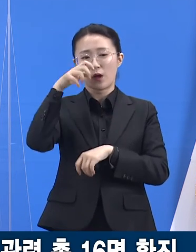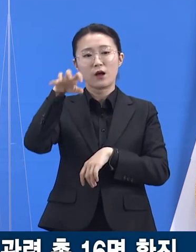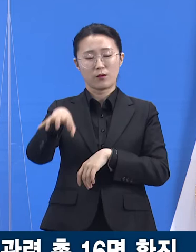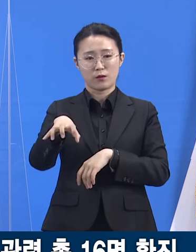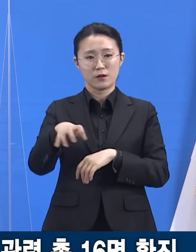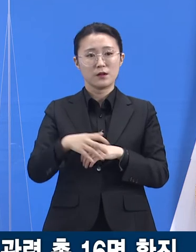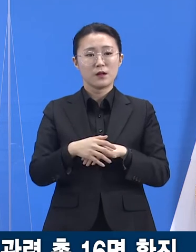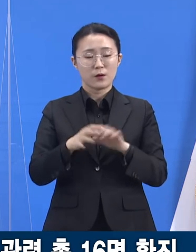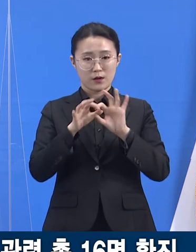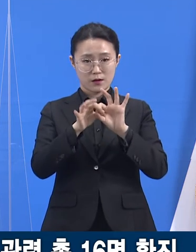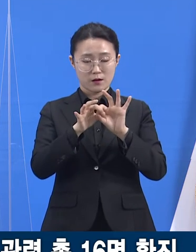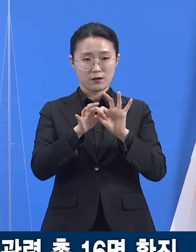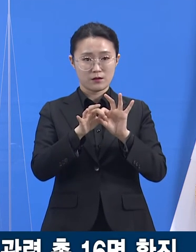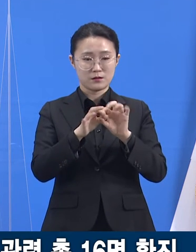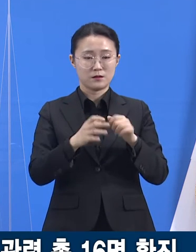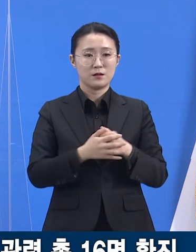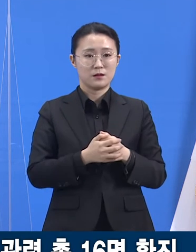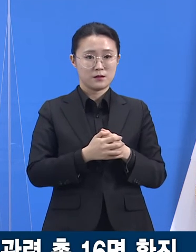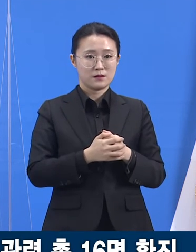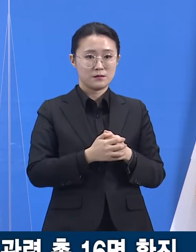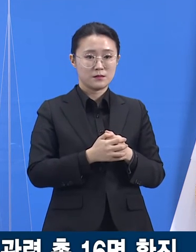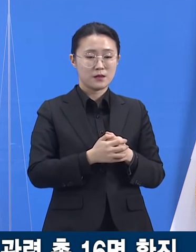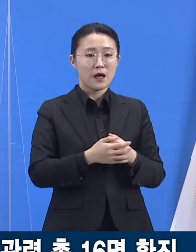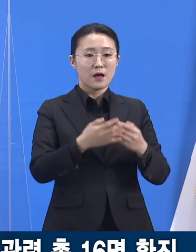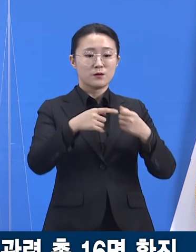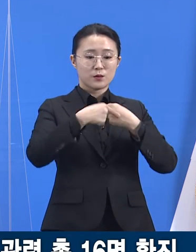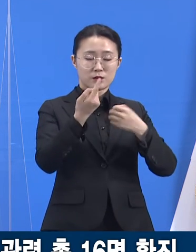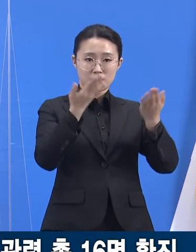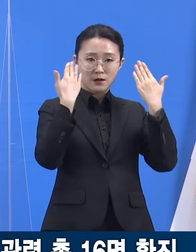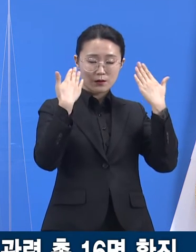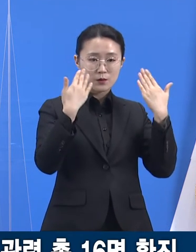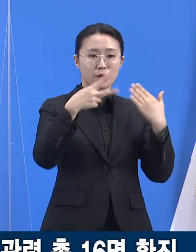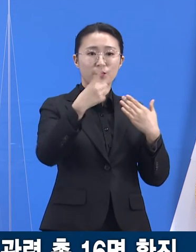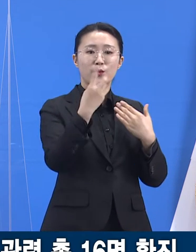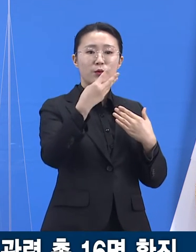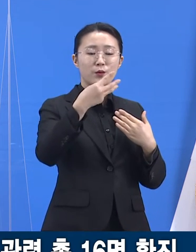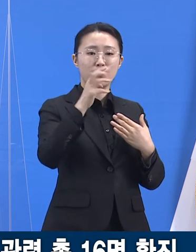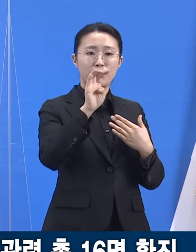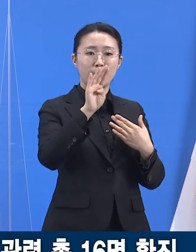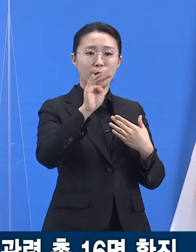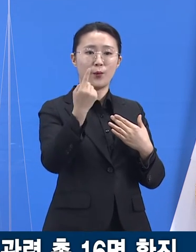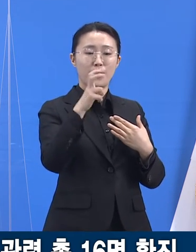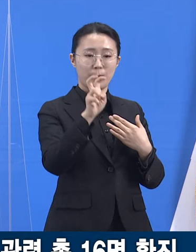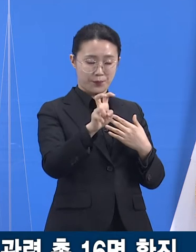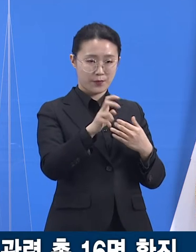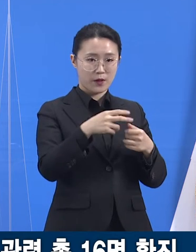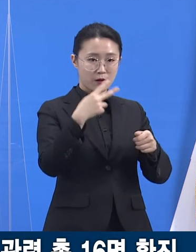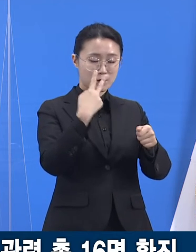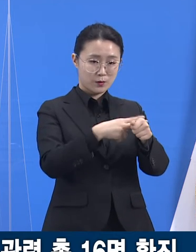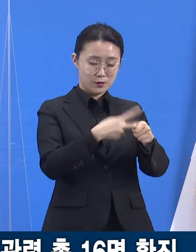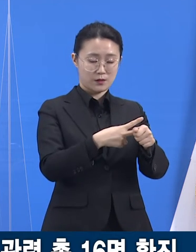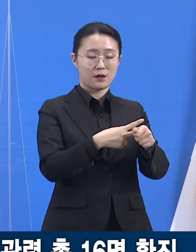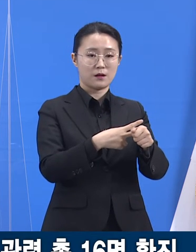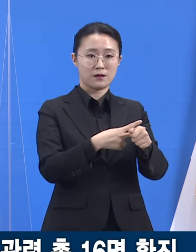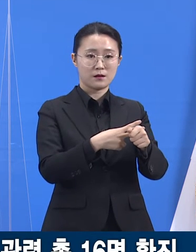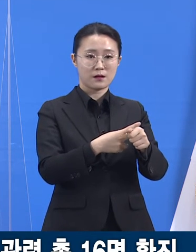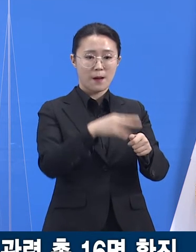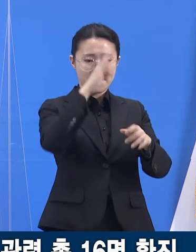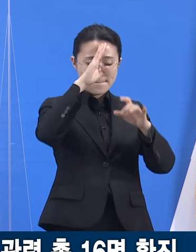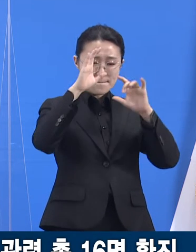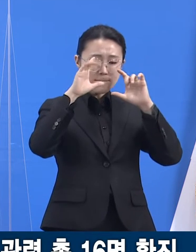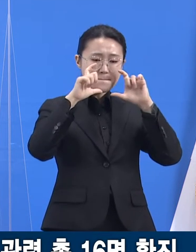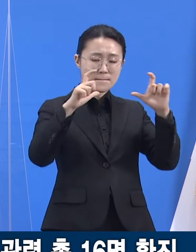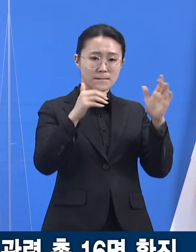3일에 처음 증상을 감각했고, 사흘 뒤인 6일에 확진 판정을 받았습니다. 이후 교직원과